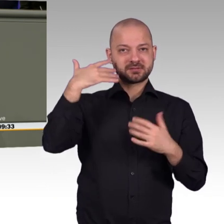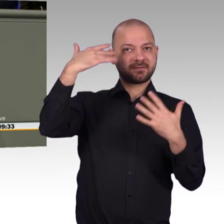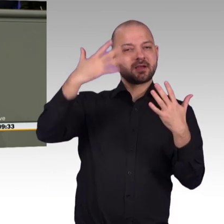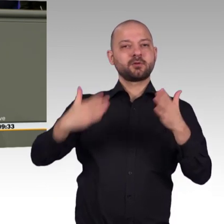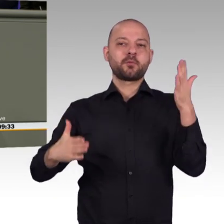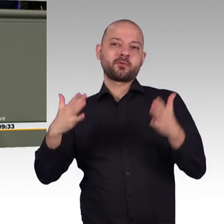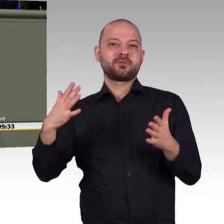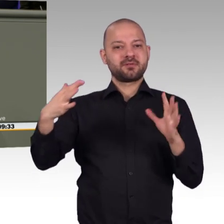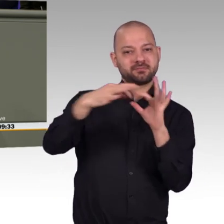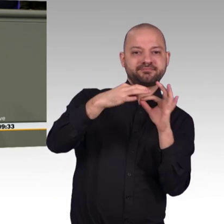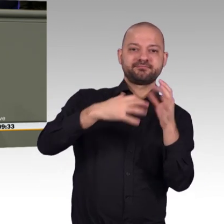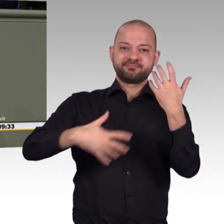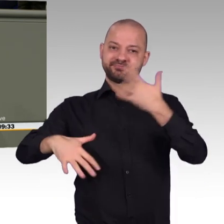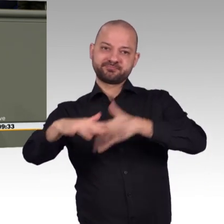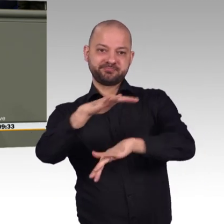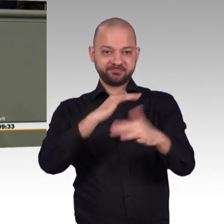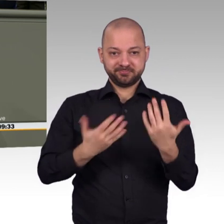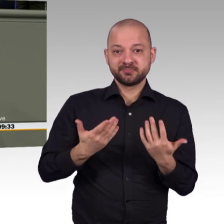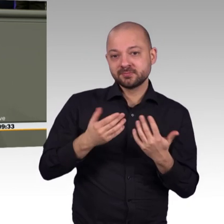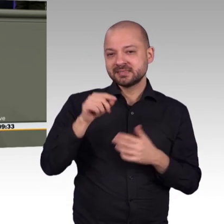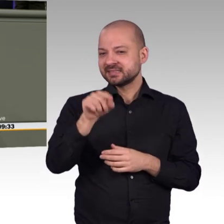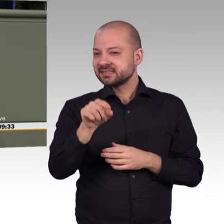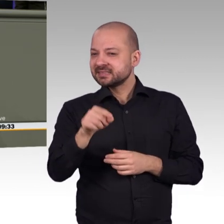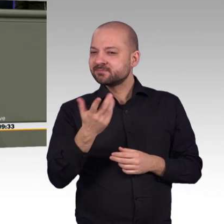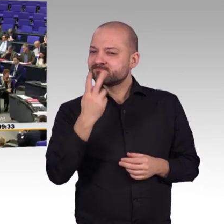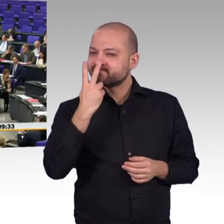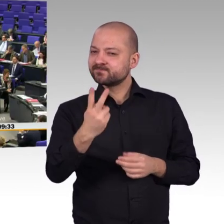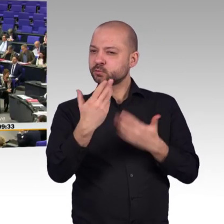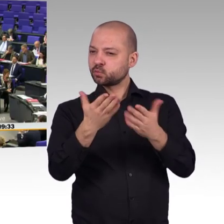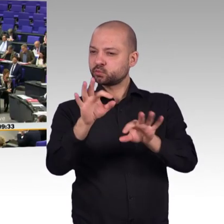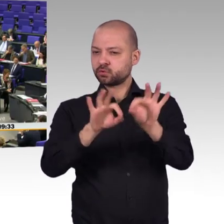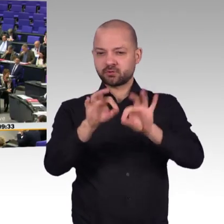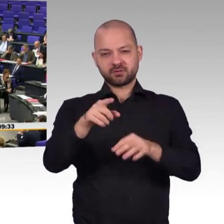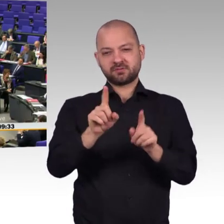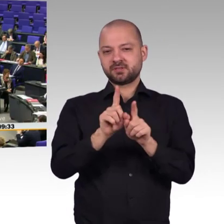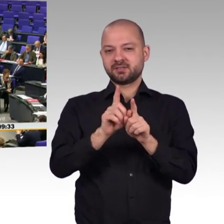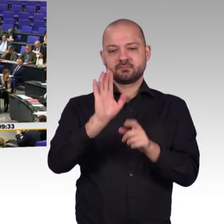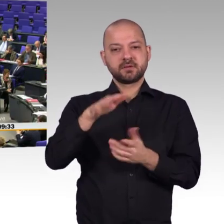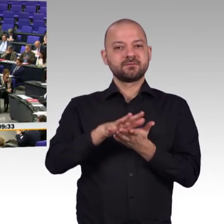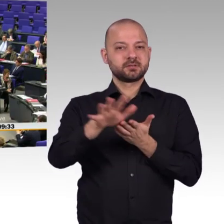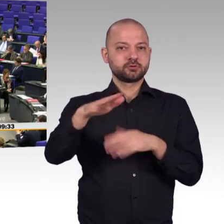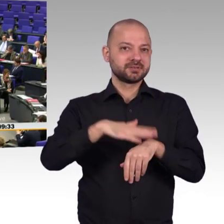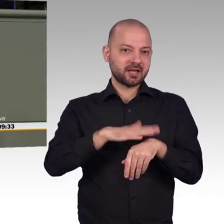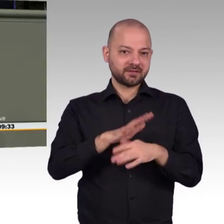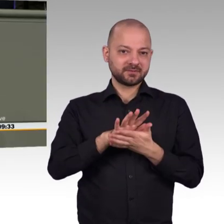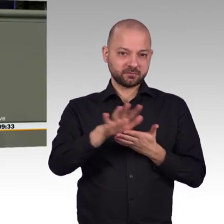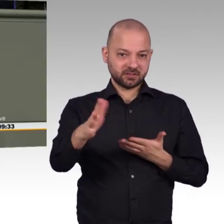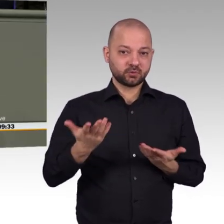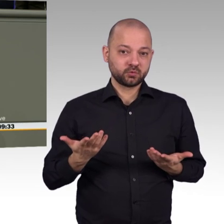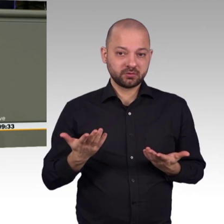Strafrecht verloren haben. Paragraf 219a muss weg. Heute haben wir die Gelegenheit dazu. Dieses Haus kann namentlich